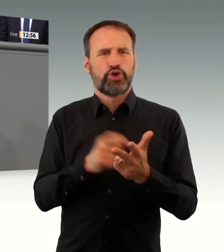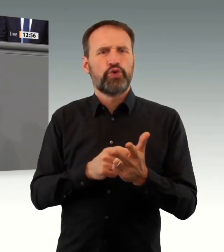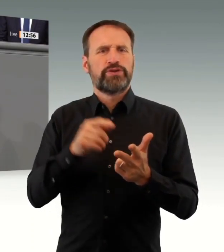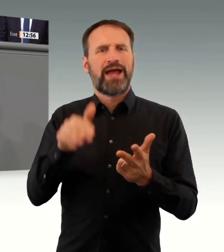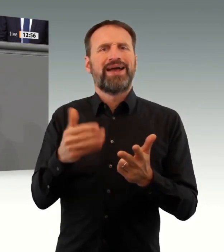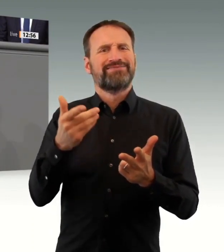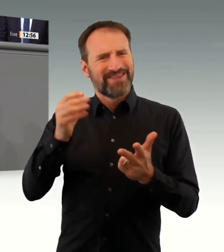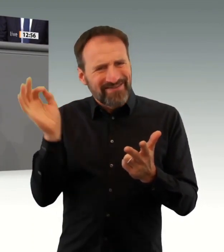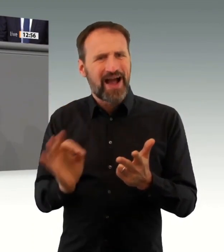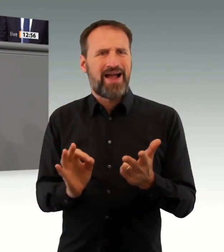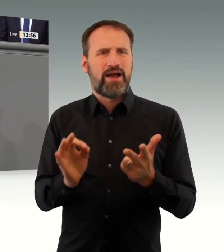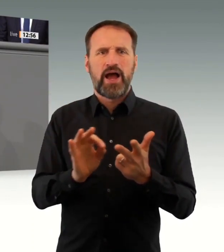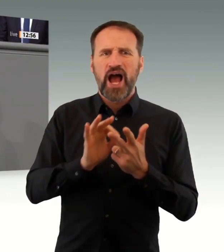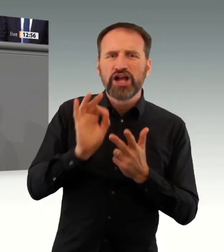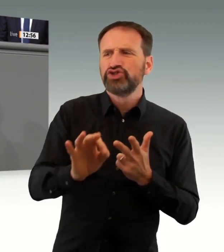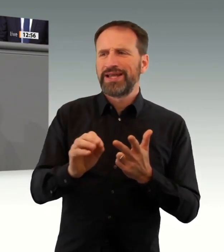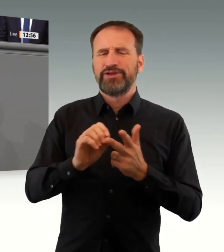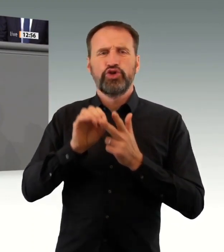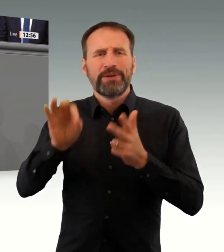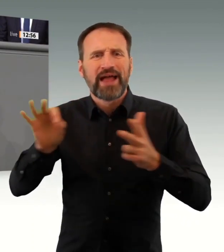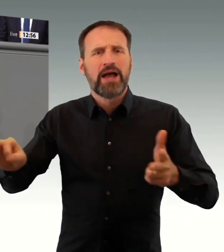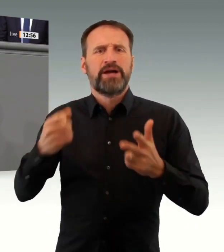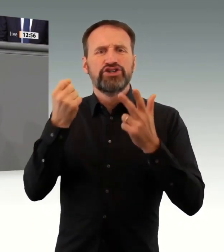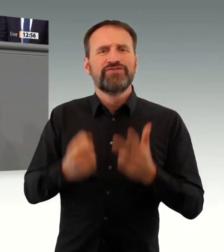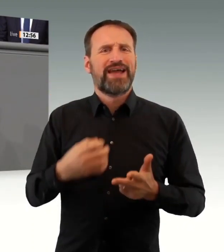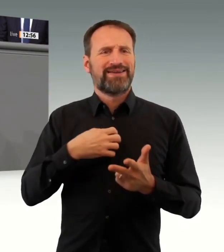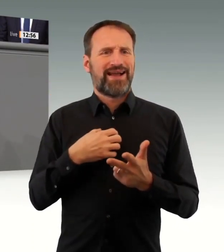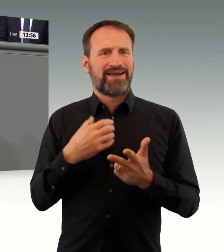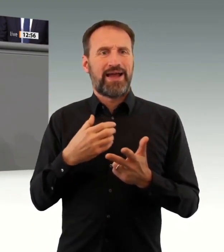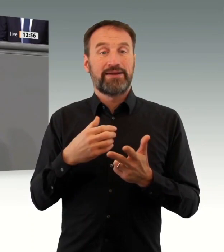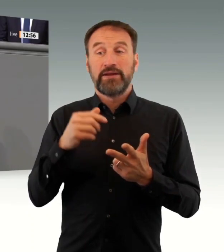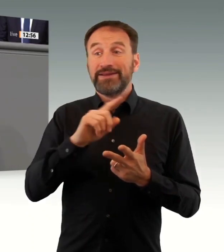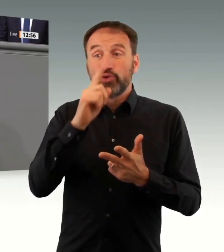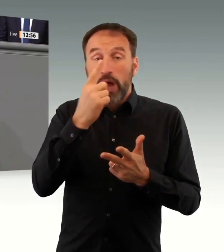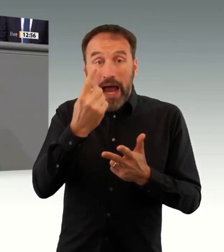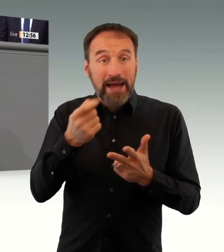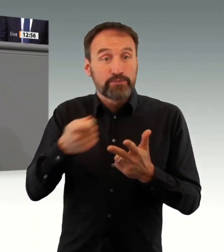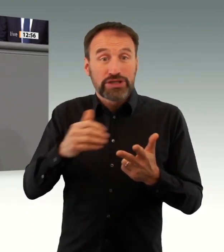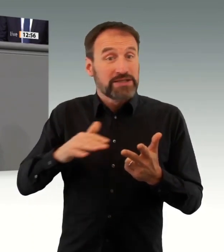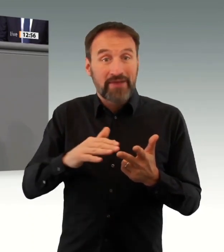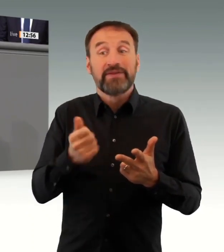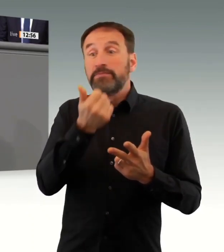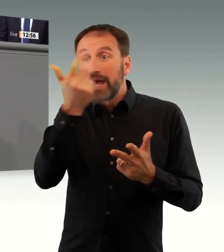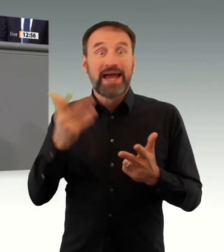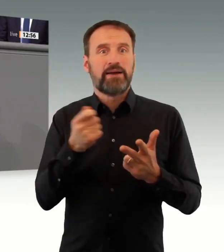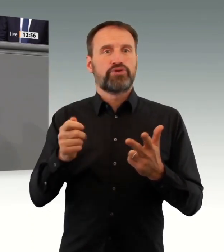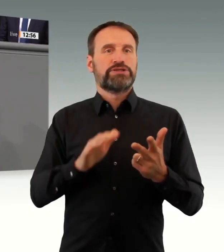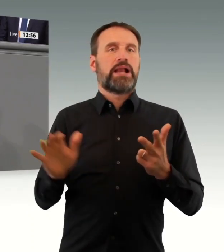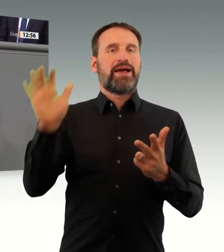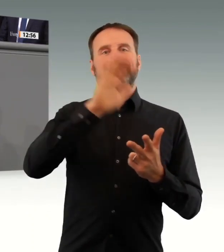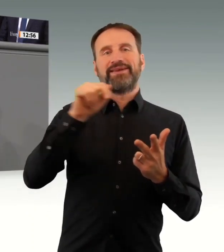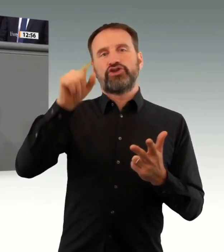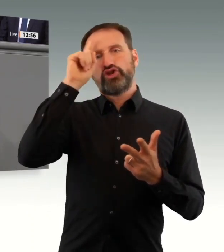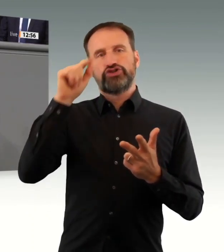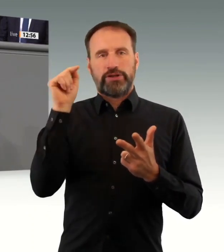Und deswegen sind wir der Auffassung, dass die epidemische Lage vorliegt und dass auf dieser Grundlage Bundes- und Landesregierungen in der Lage